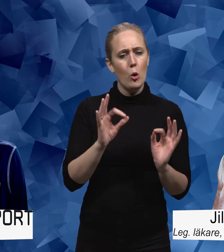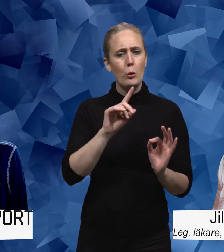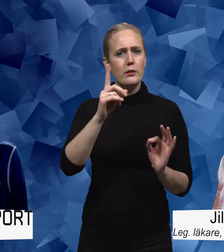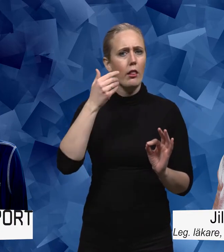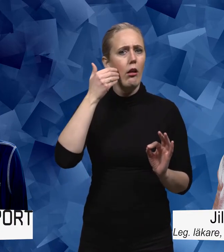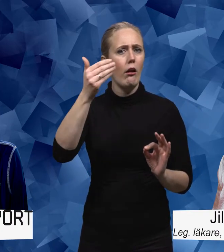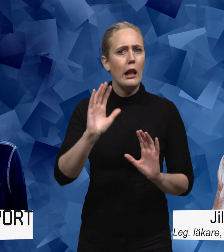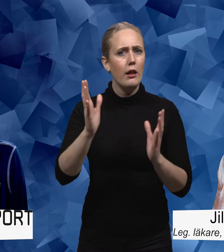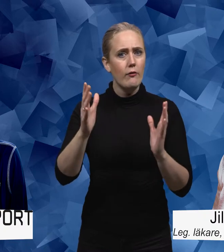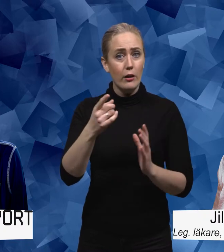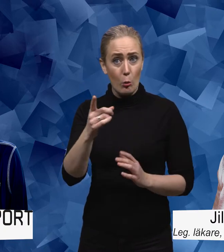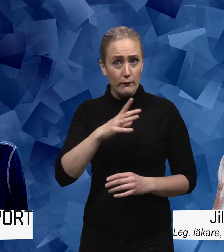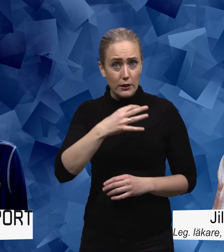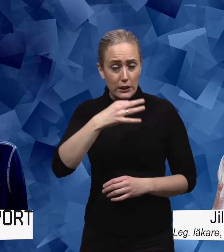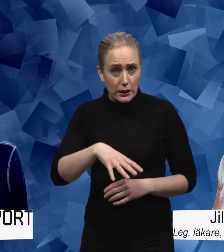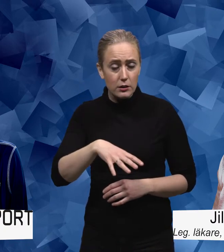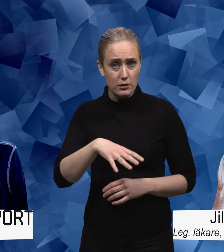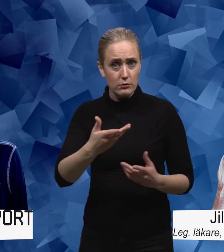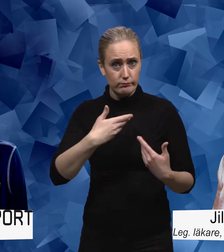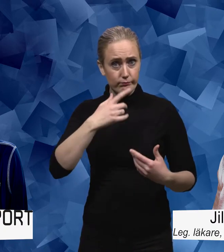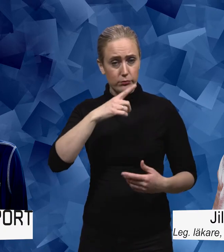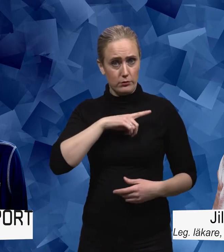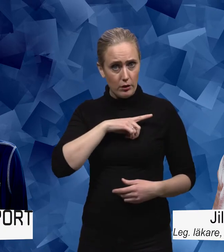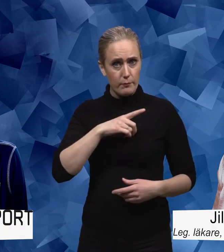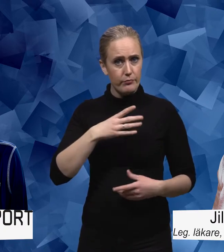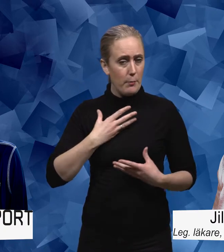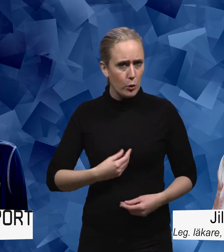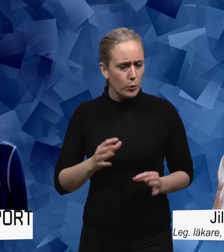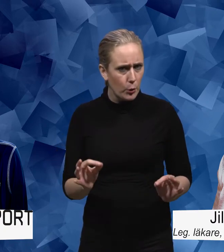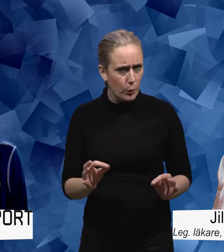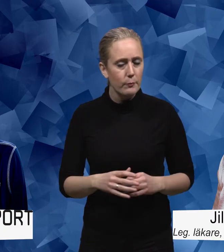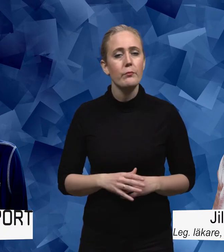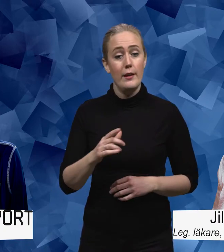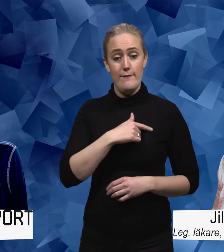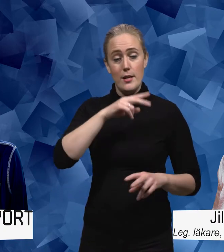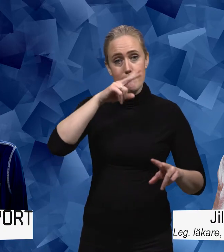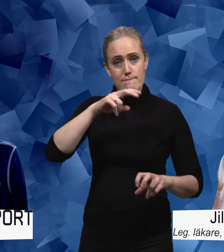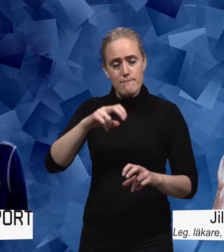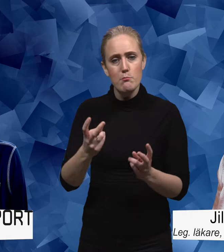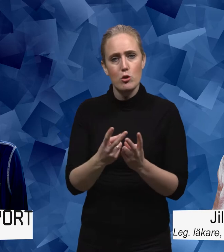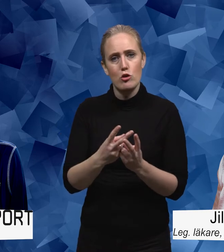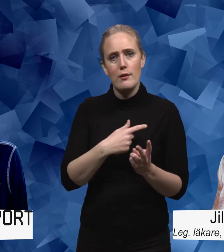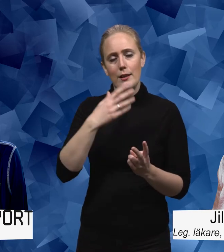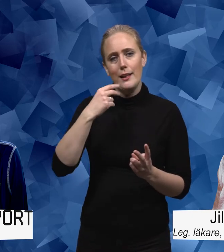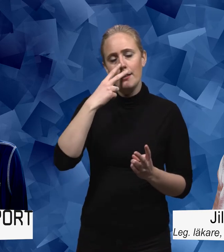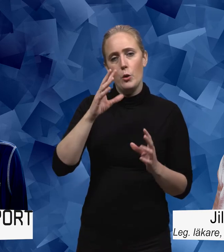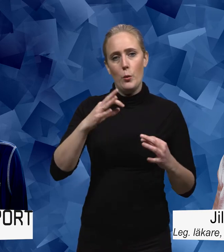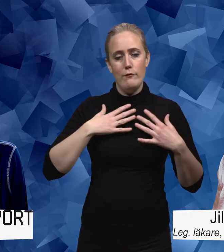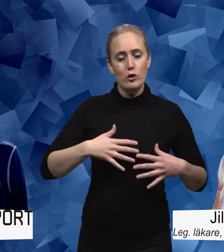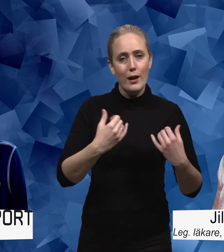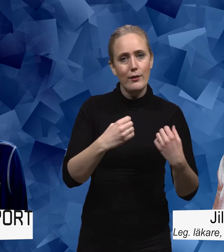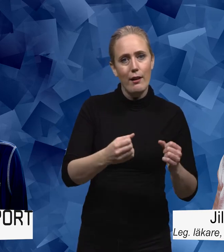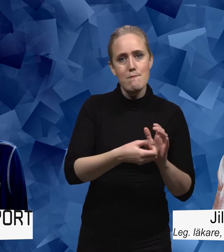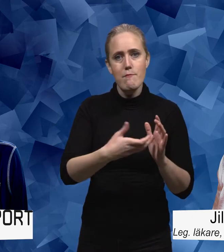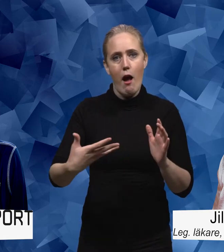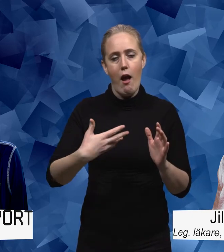få exempelvis depression? Då kan man få en aning om hur fysisk aktivitet påverkar risken för att senare i livet bli